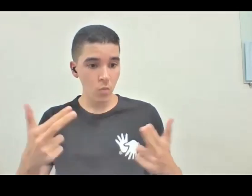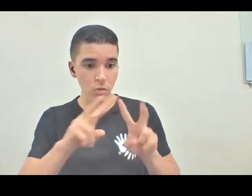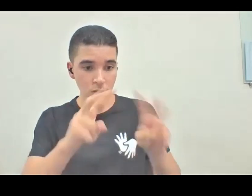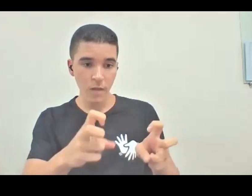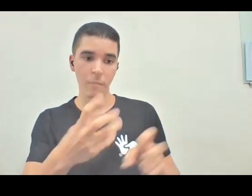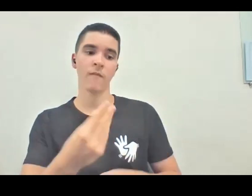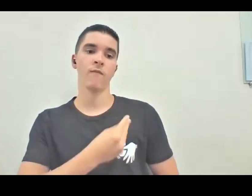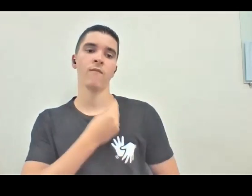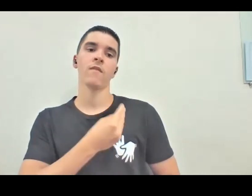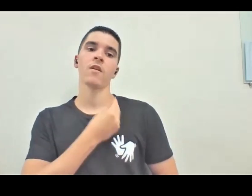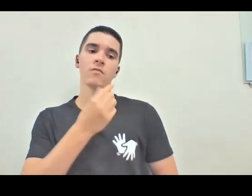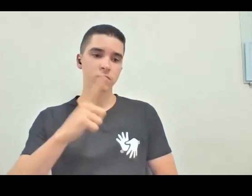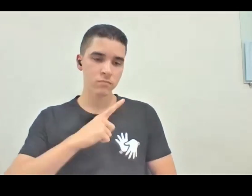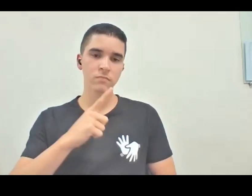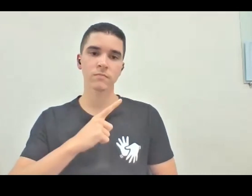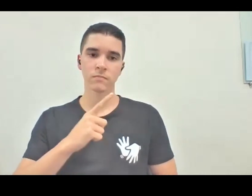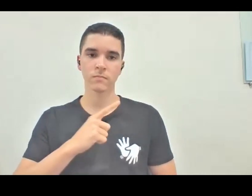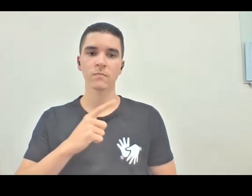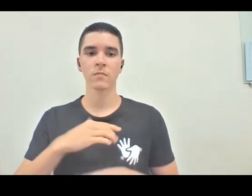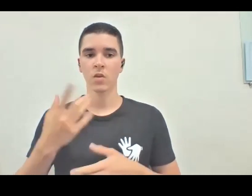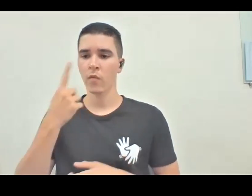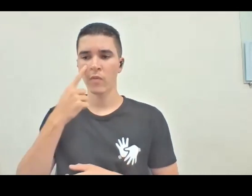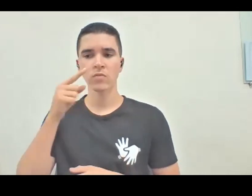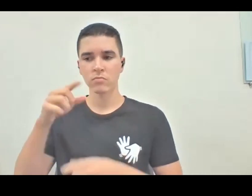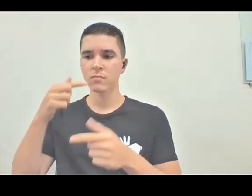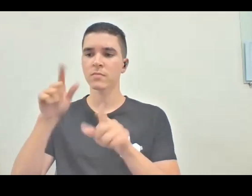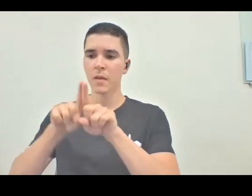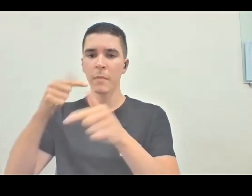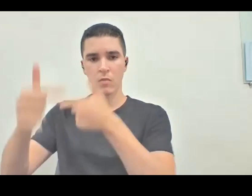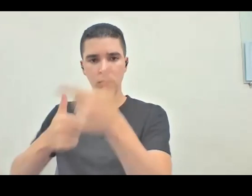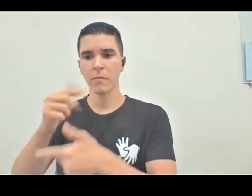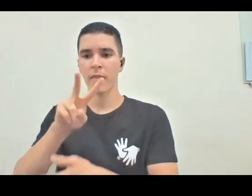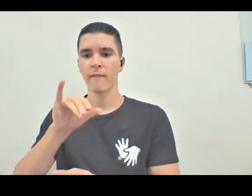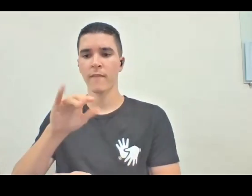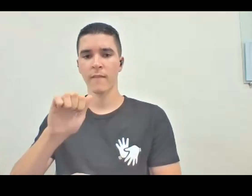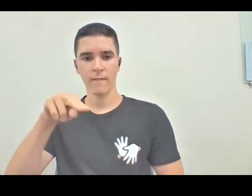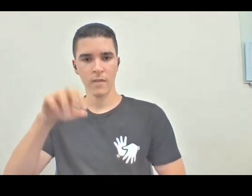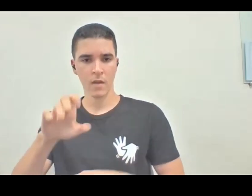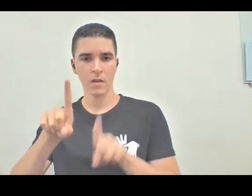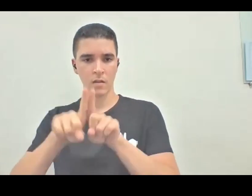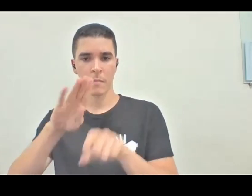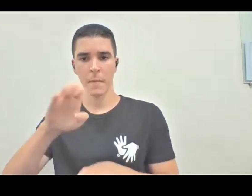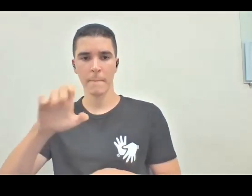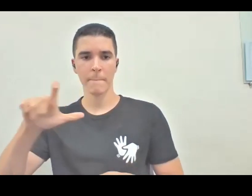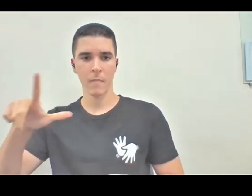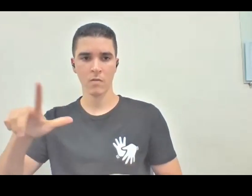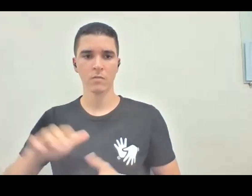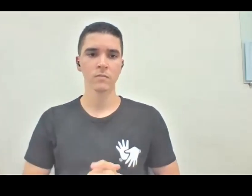pesquisas de Viviane e Bel também. Então, espero que isso também nos inspire para continuar esses processos.